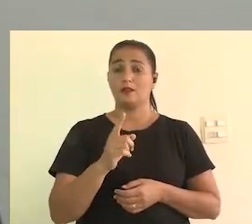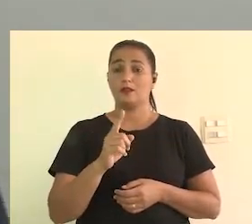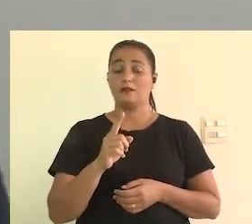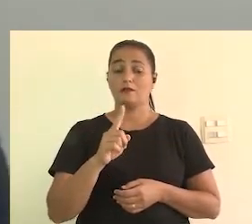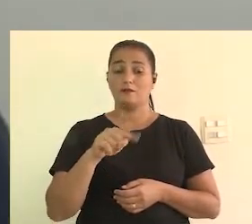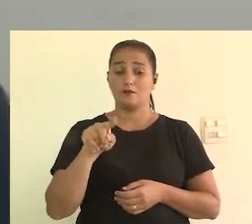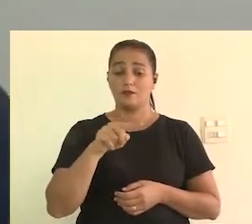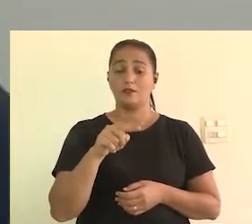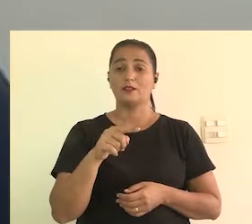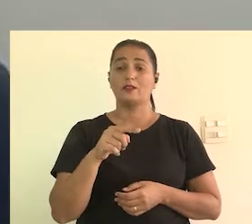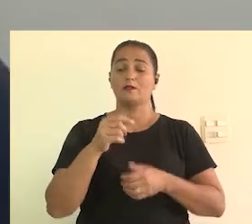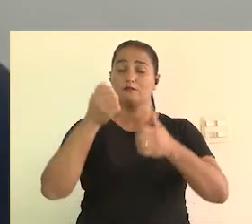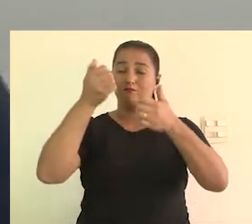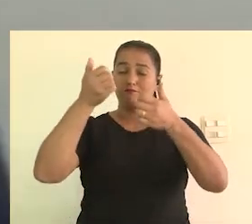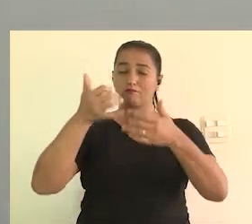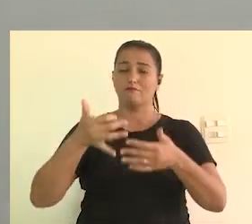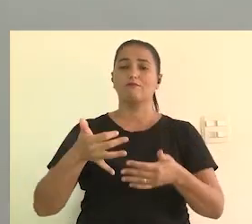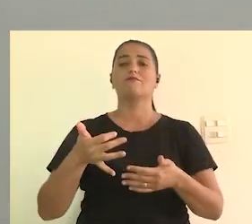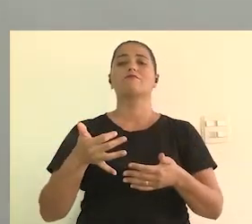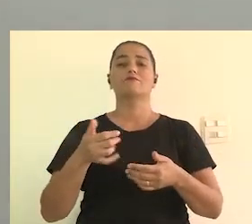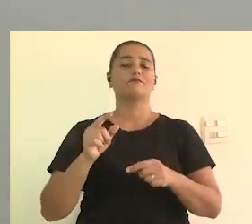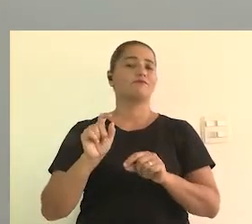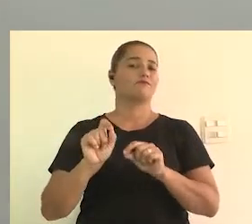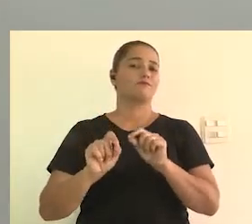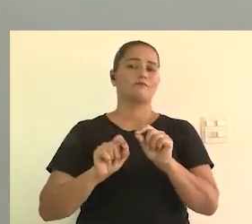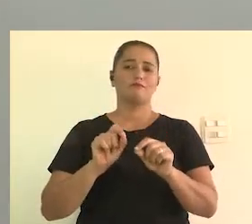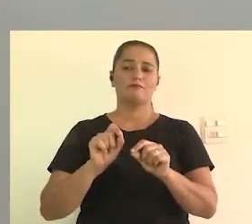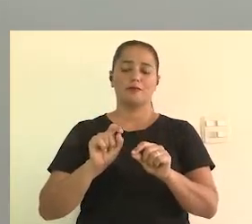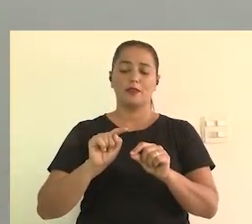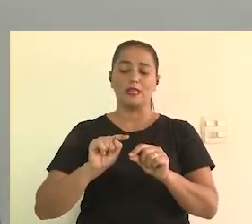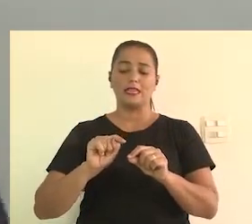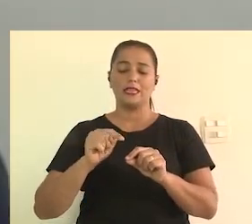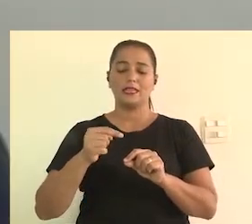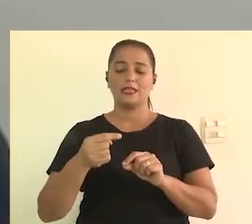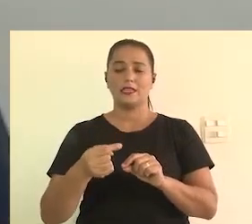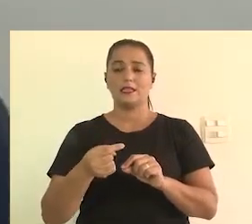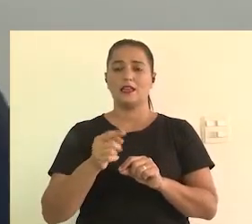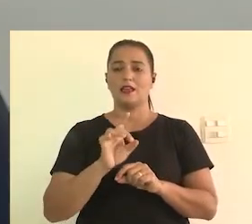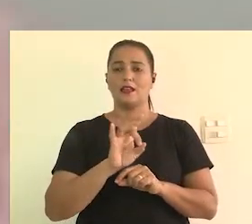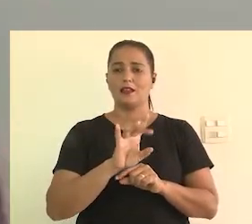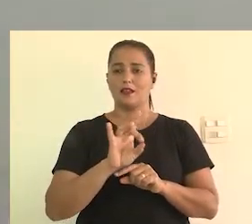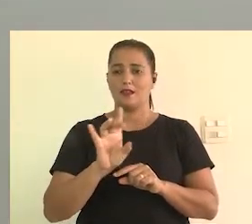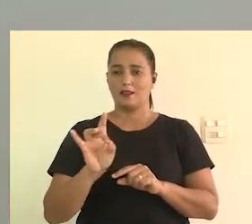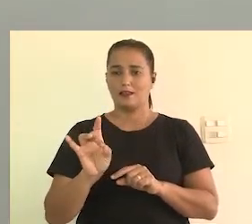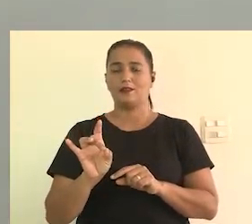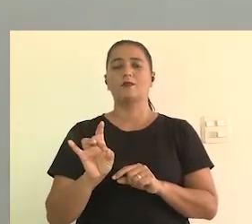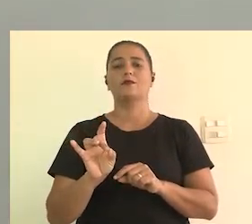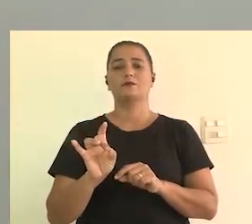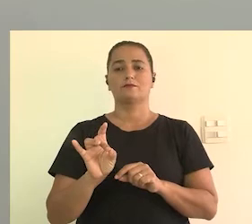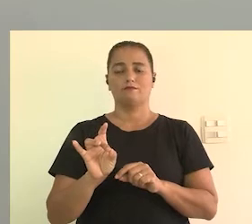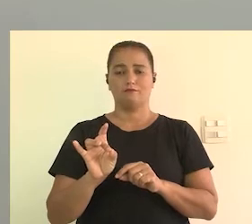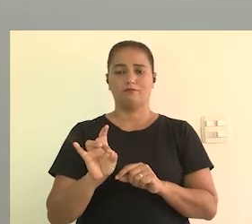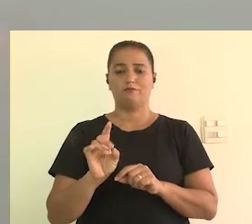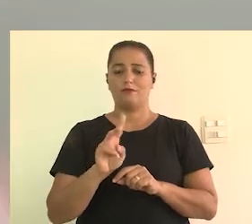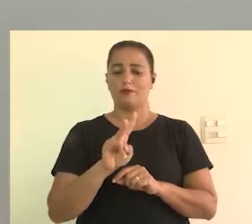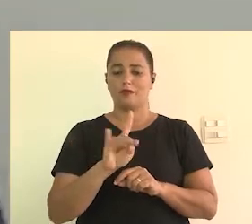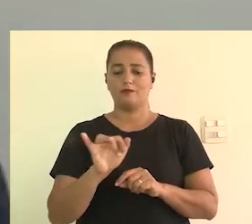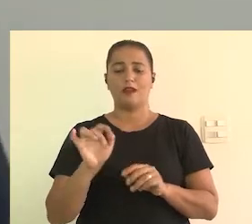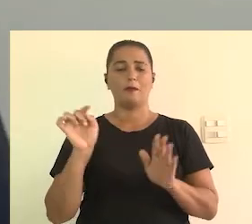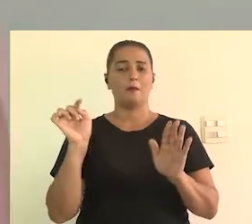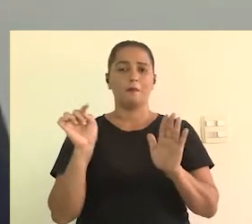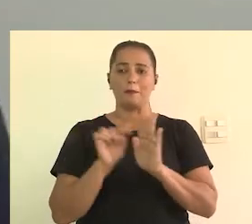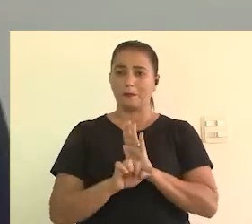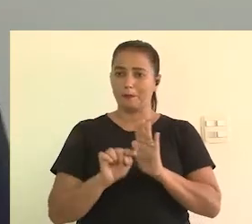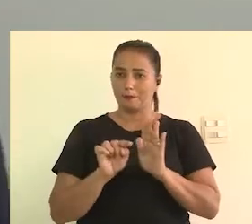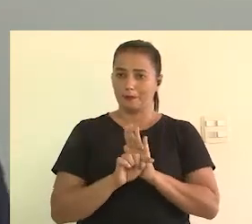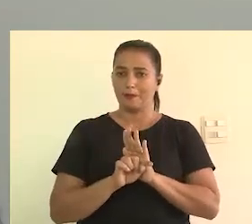cultural acessível? Então, eu queria que vocês falassem um pouco para vocês o que é isso. E aí, depois